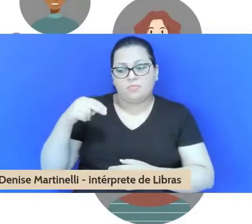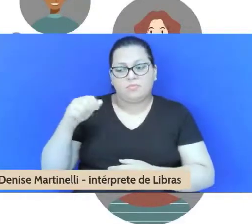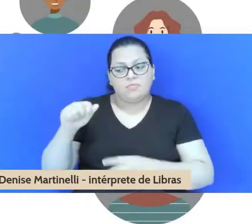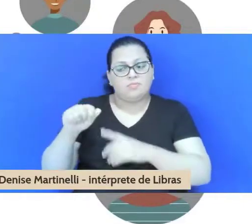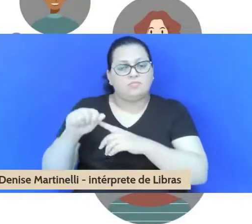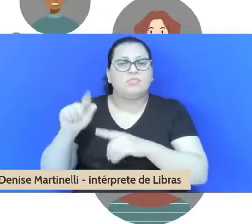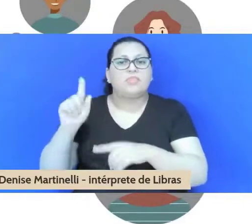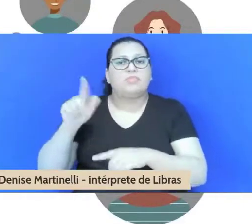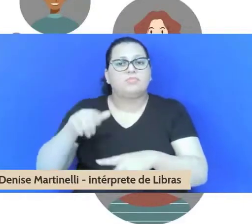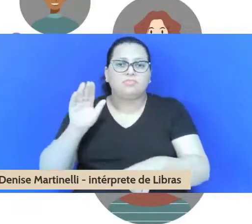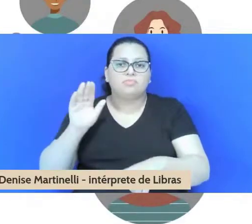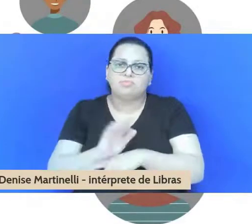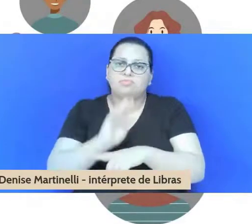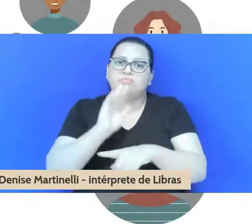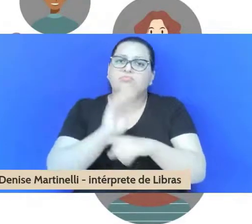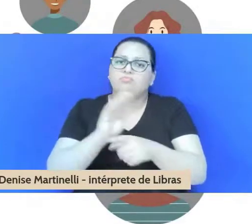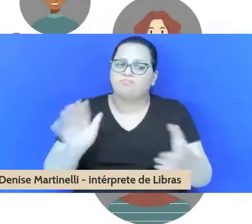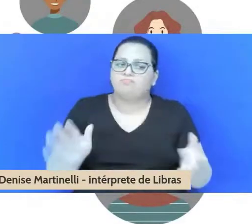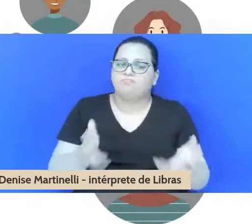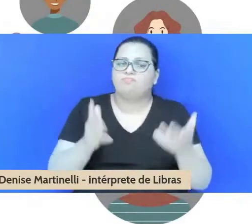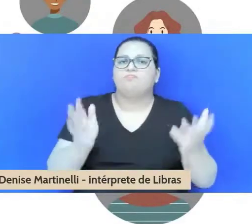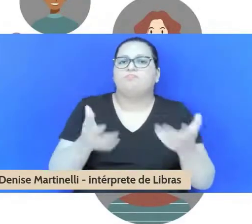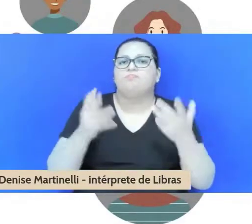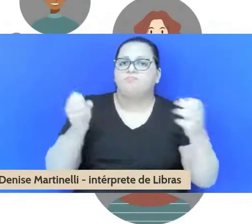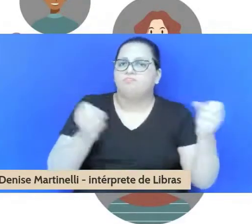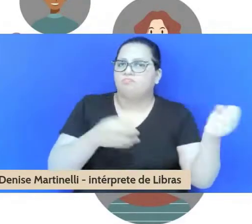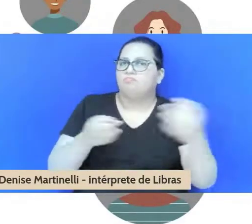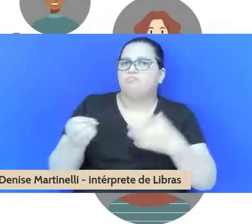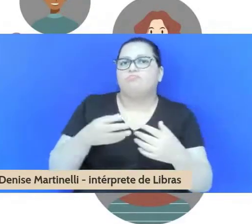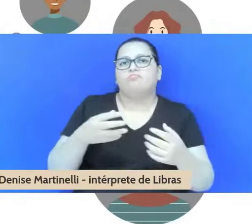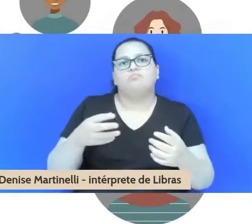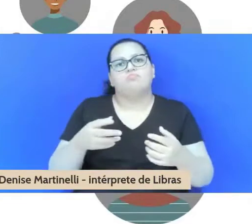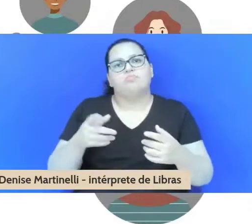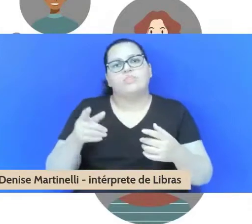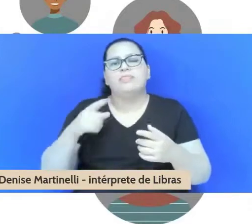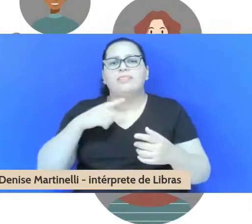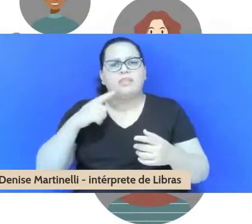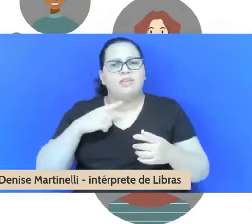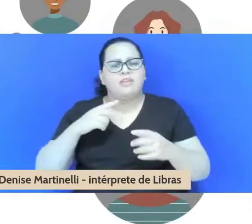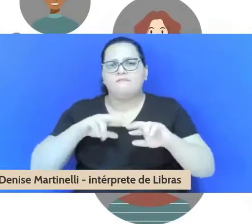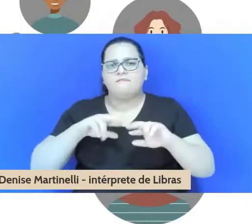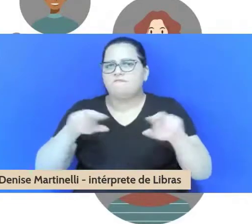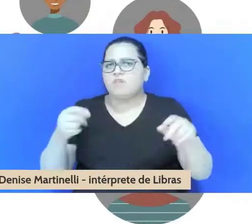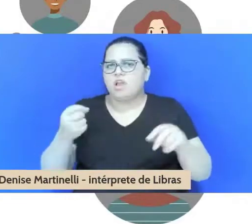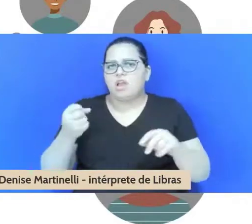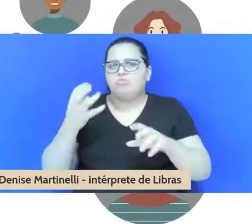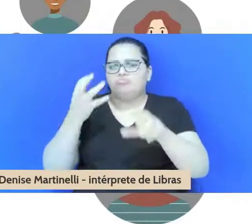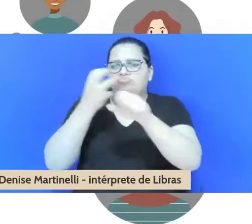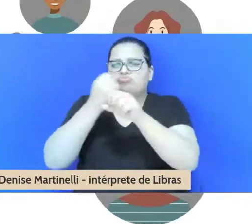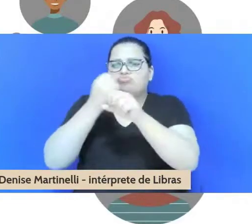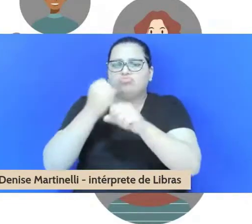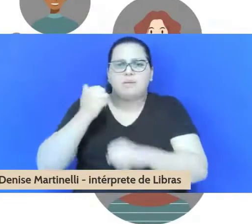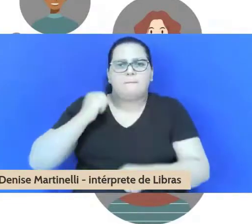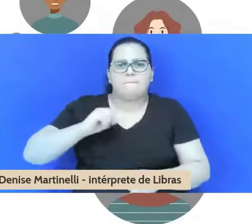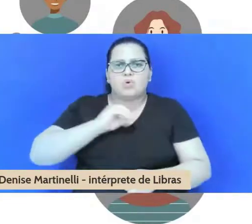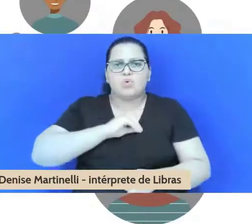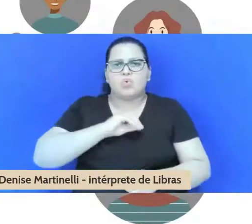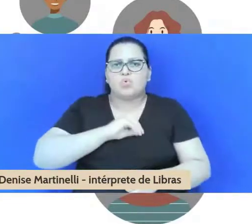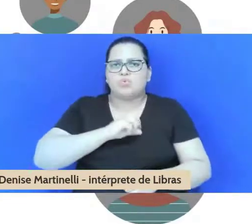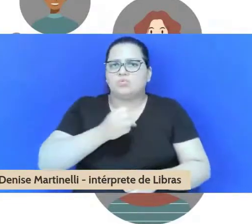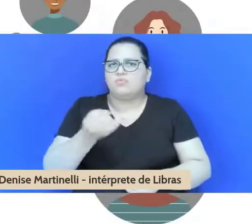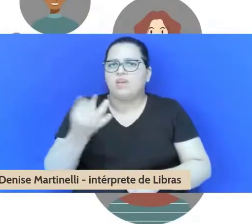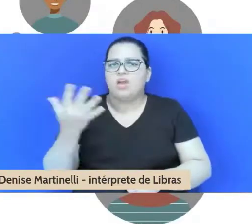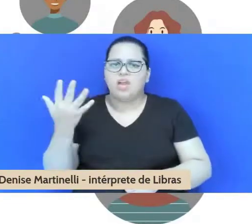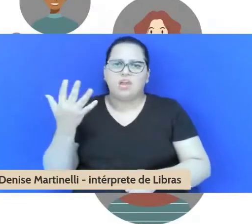inovações em sentido amplo, gerenciando um grande número de bolsas, atendendo um grande número de alunos de diversas unidades,